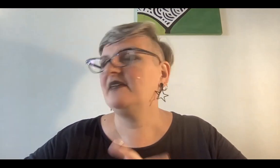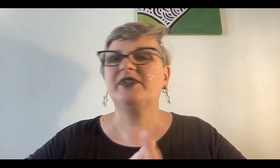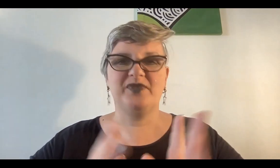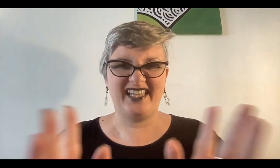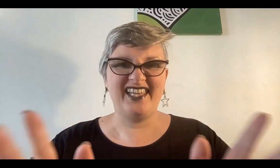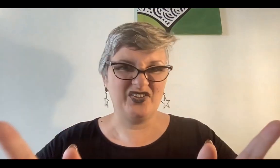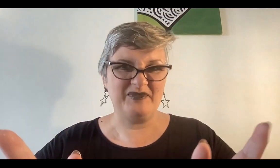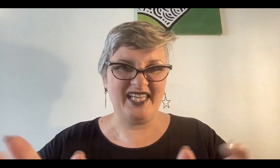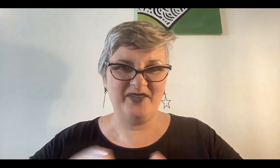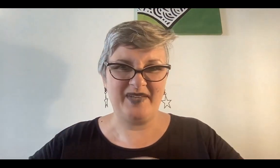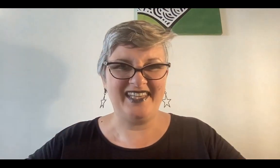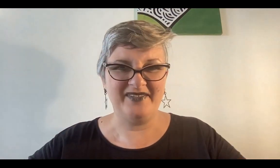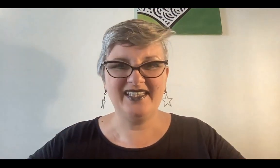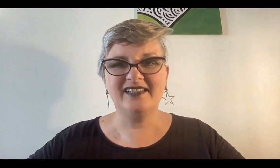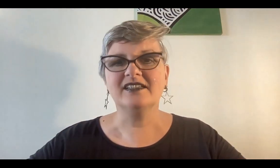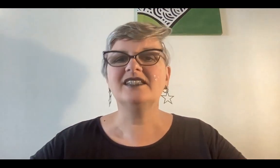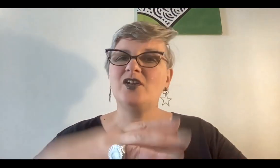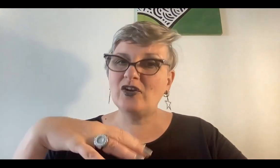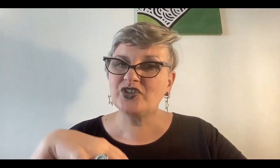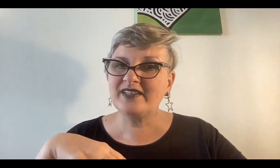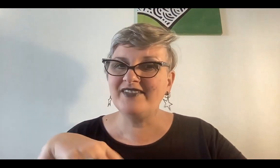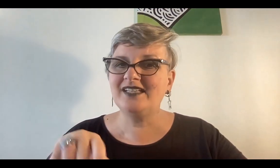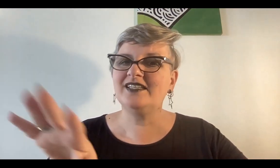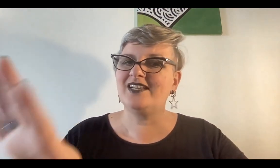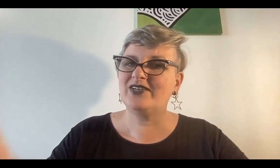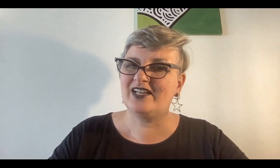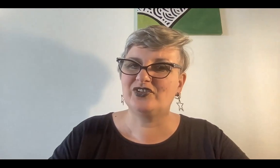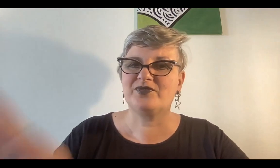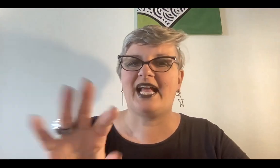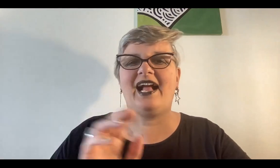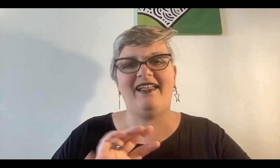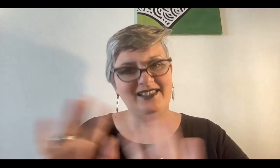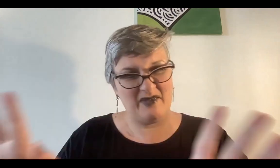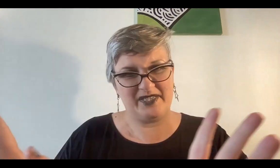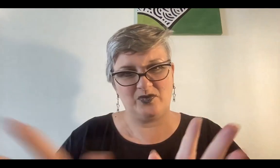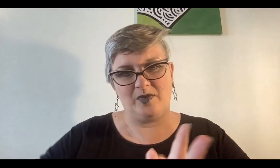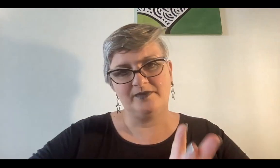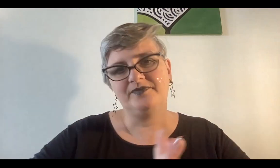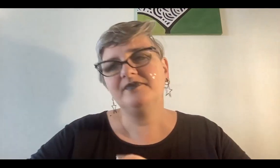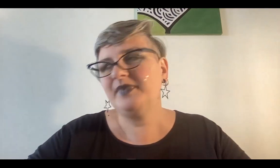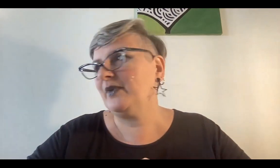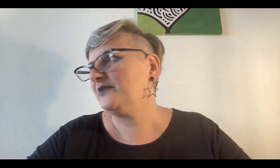Siempre estuvo esa discotonía de la humanidad, ¿viste? Que si lo hago yo está bien, y si lo hace el otro es una cagada. Siempre estuvo. Pero bueno,